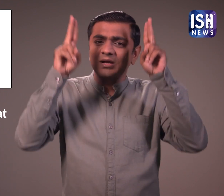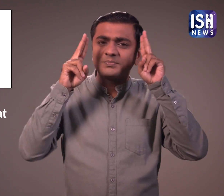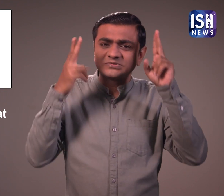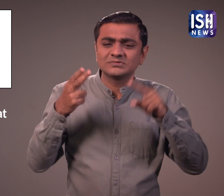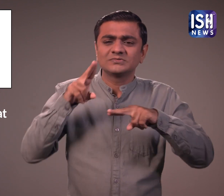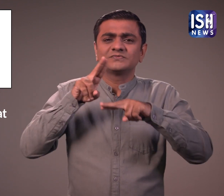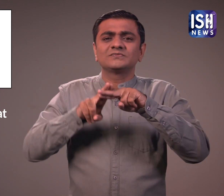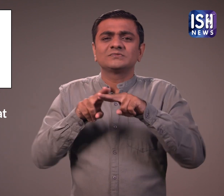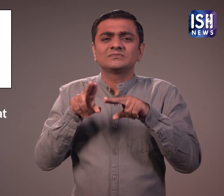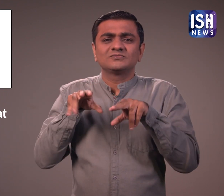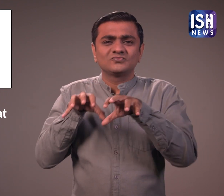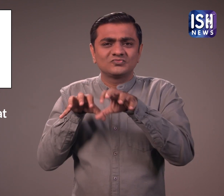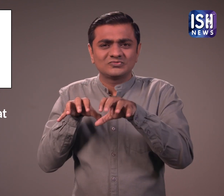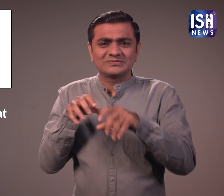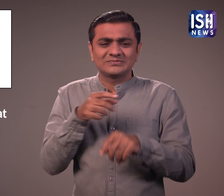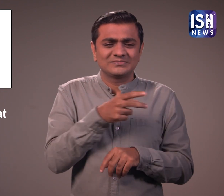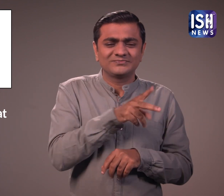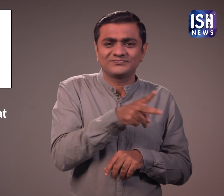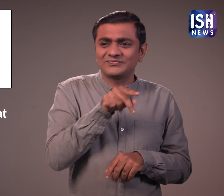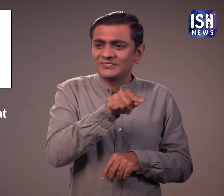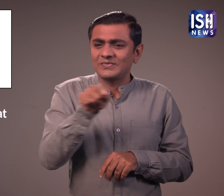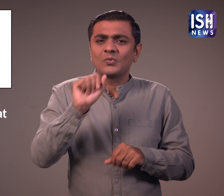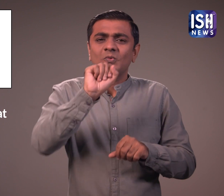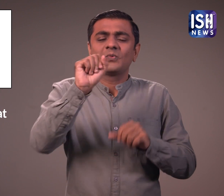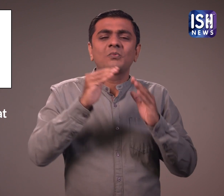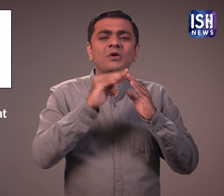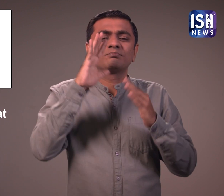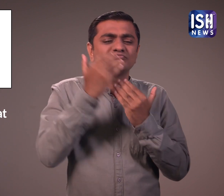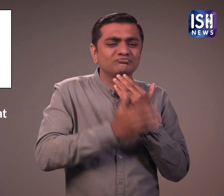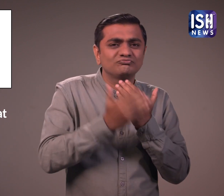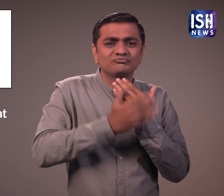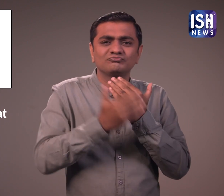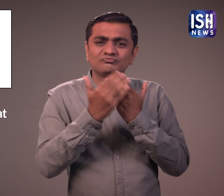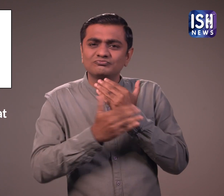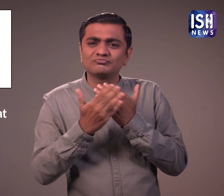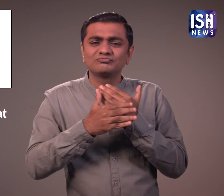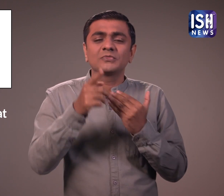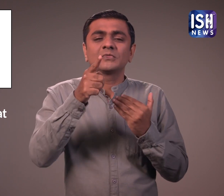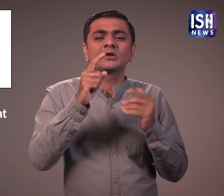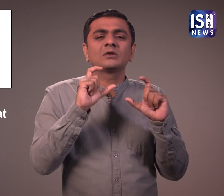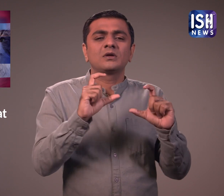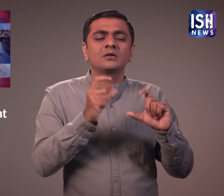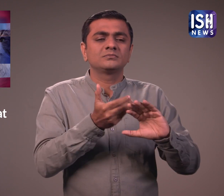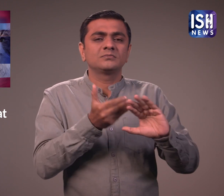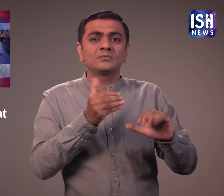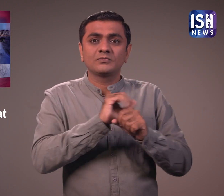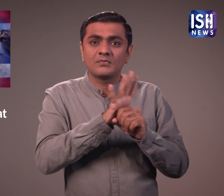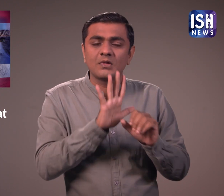करनी चाहिए जो संक्रमित है और सुरक्षित दूरी बनाये रखनी चाहिए।